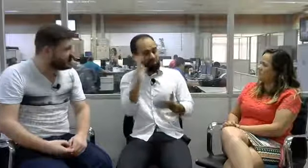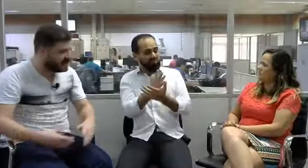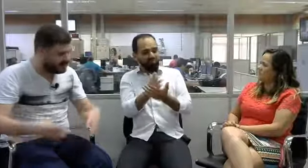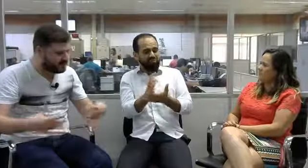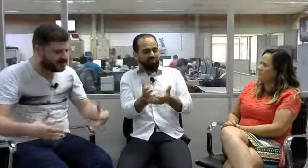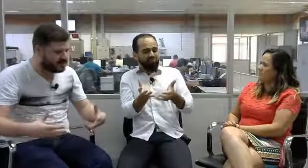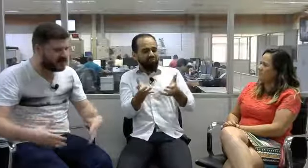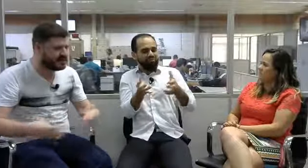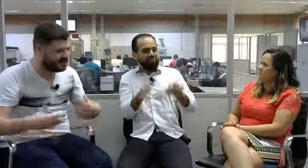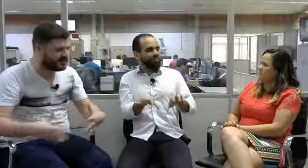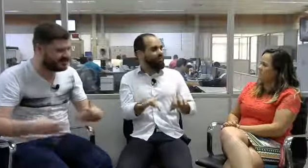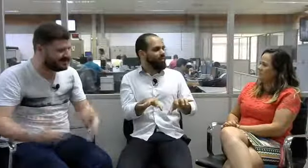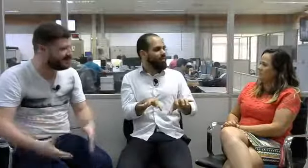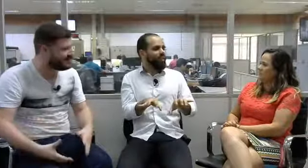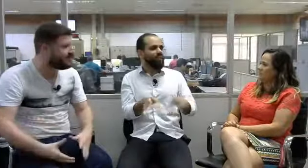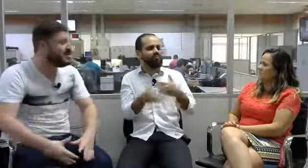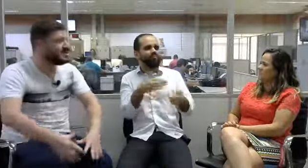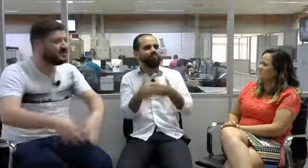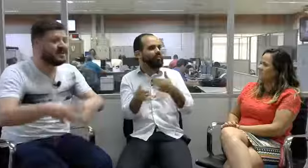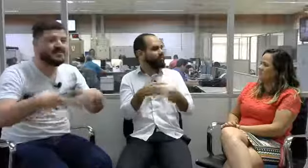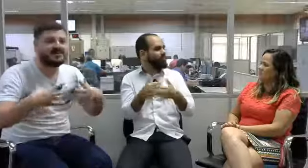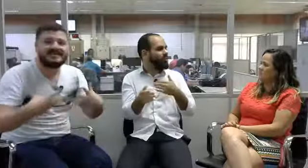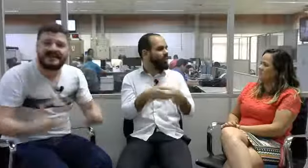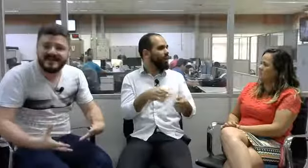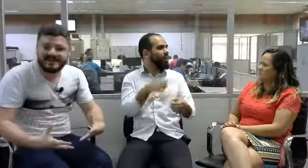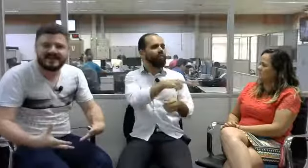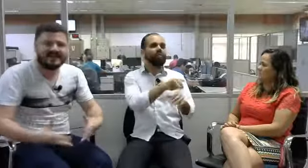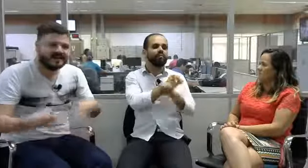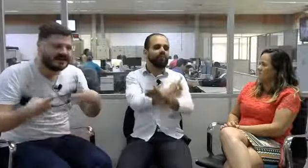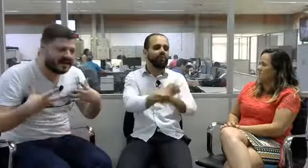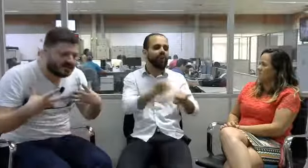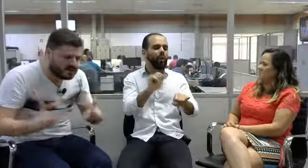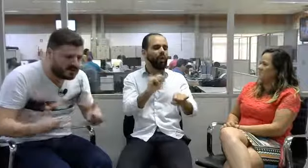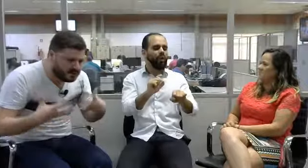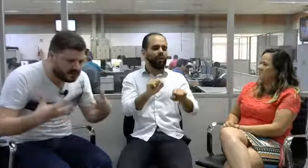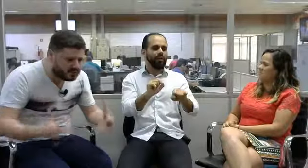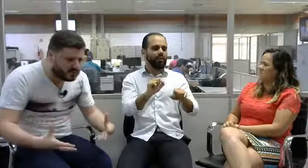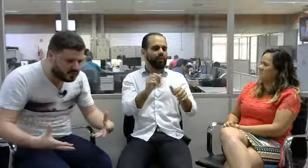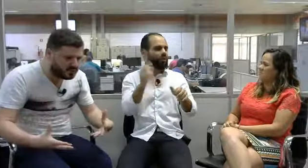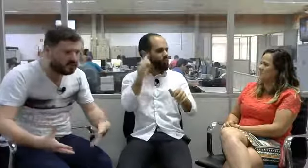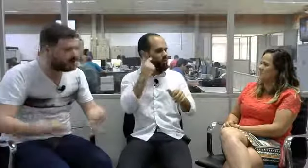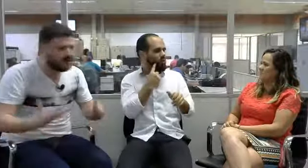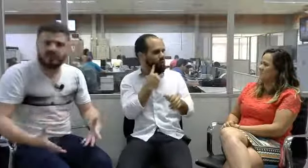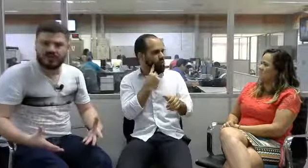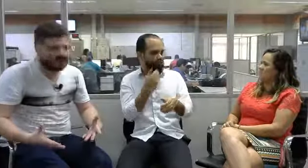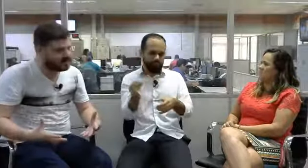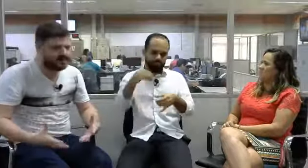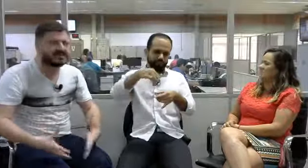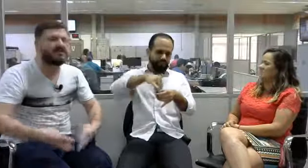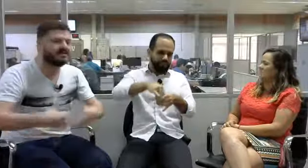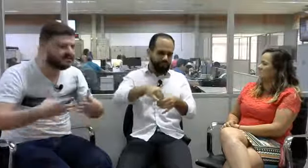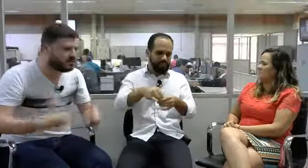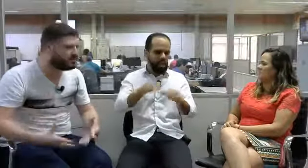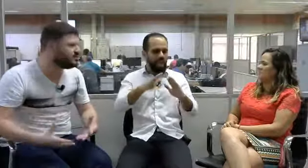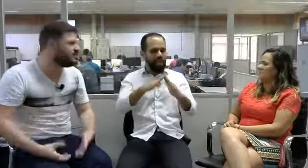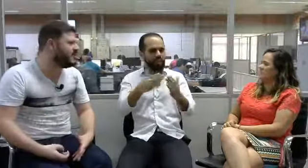ela possa deixar essa conscientização sobre a importância da inclusão do surdo, não só na educação, mas em todos os temas.